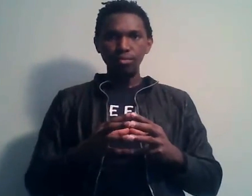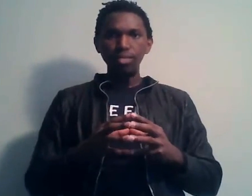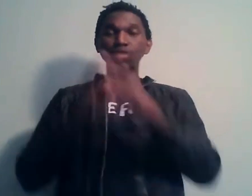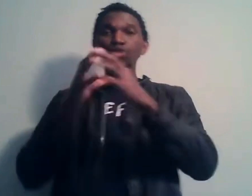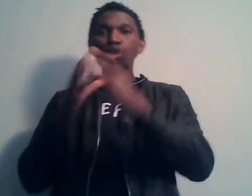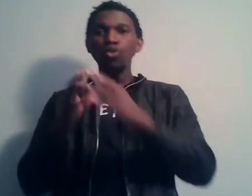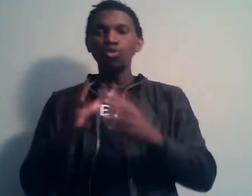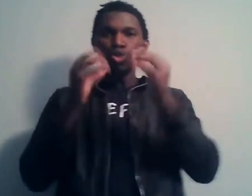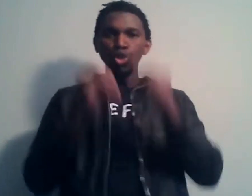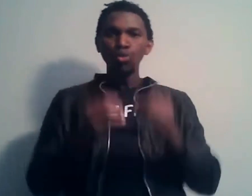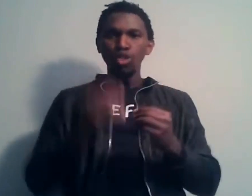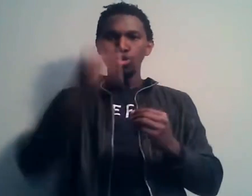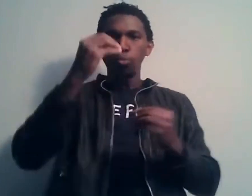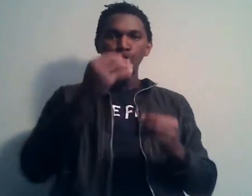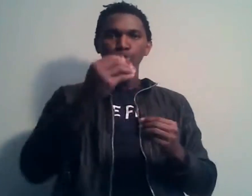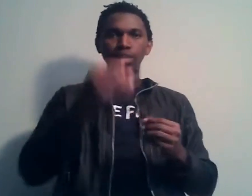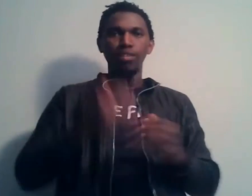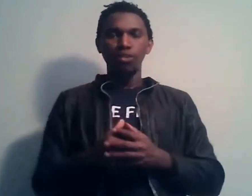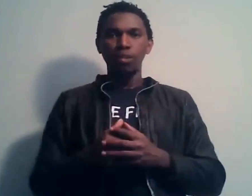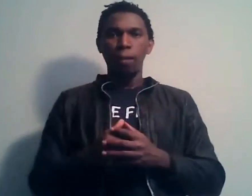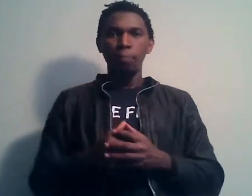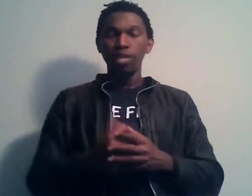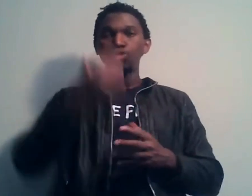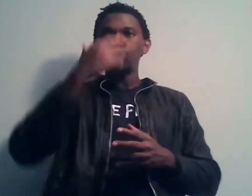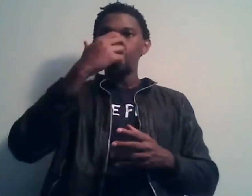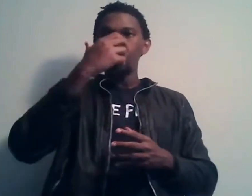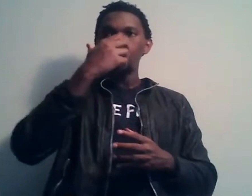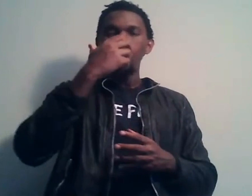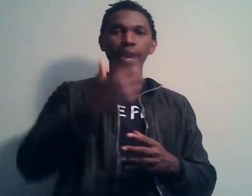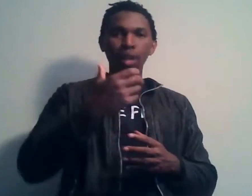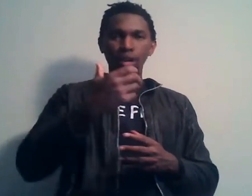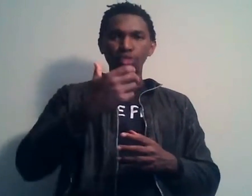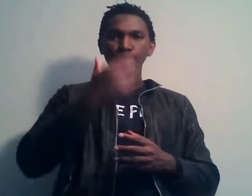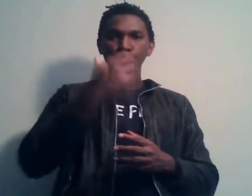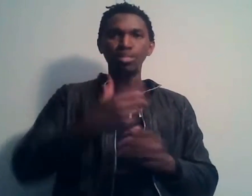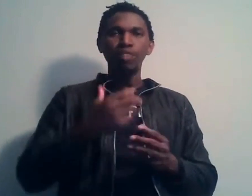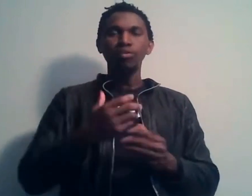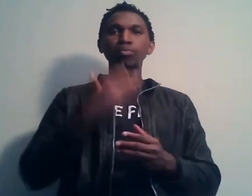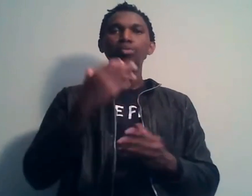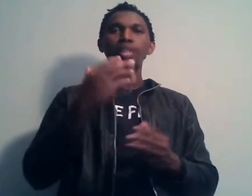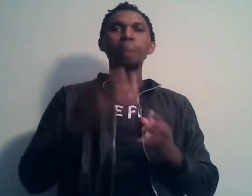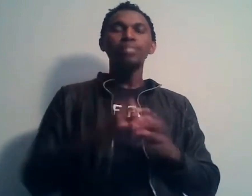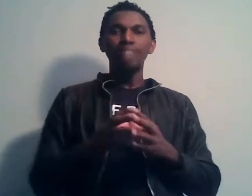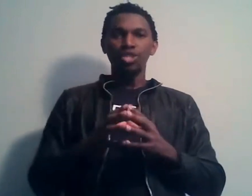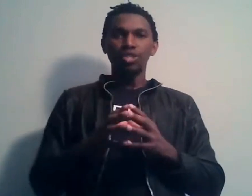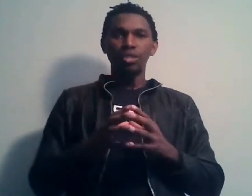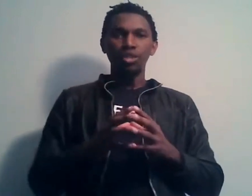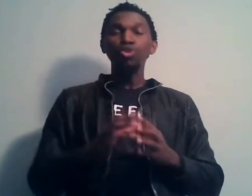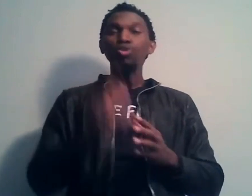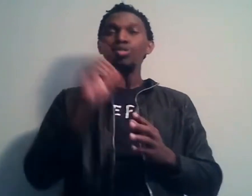Est-ce que tu te rends qu'aujourd'hui, quand tu prends ton téléphone et que tu te mets devant ton téléphone pour donner un message ? ne